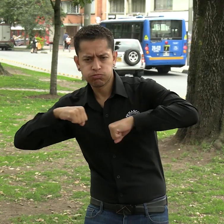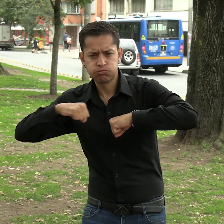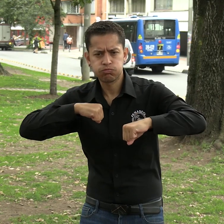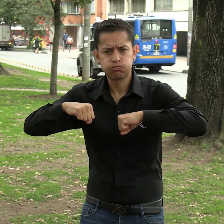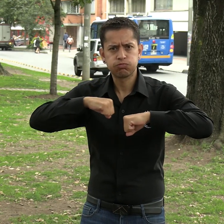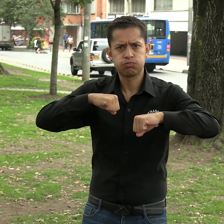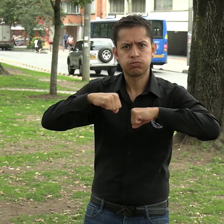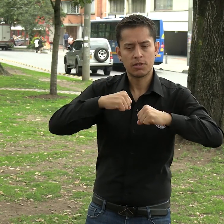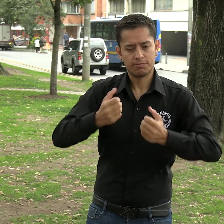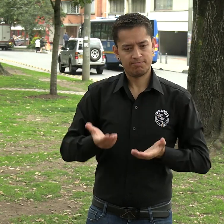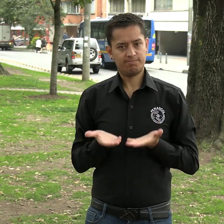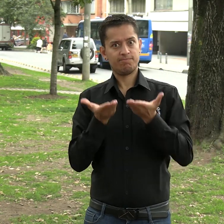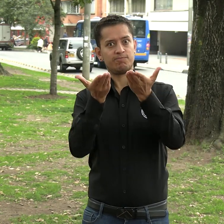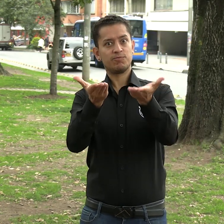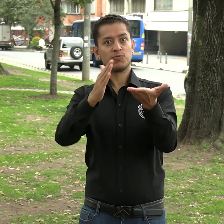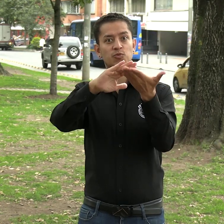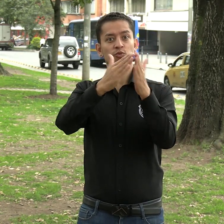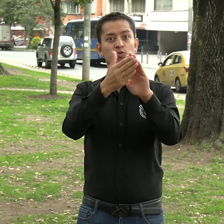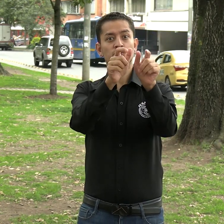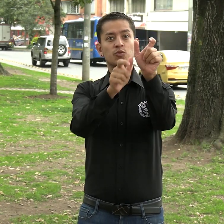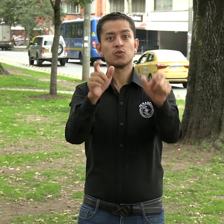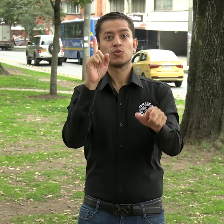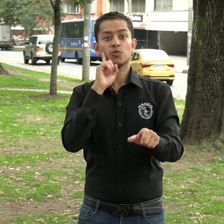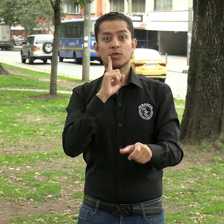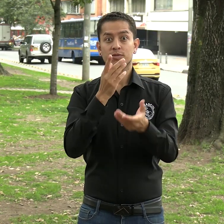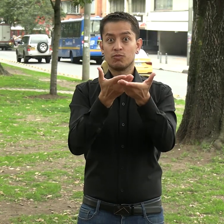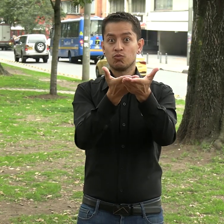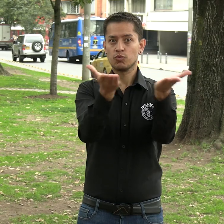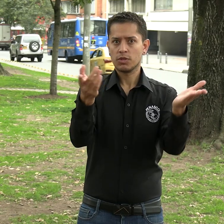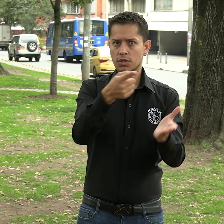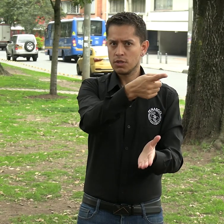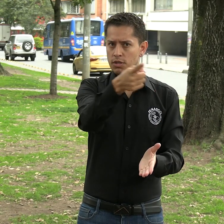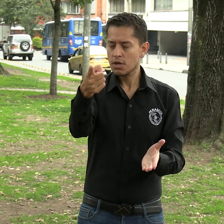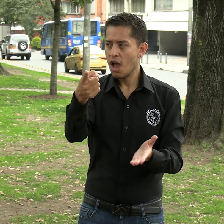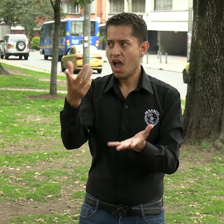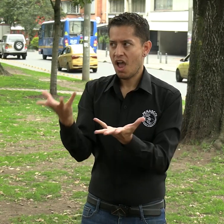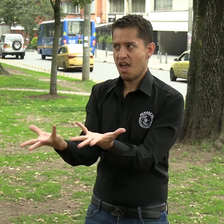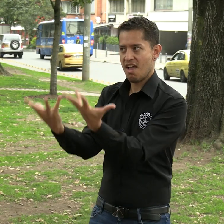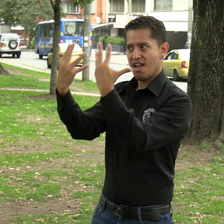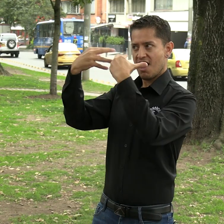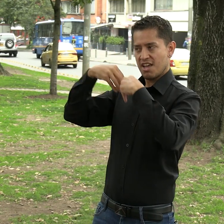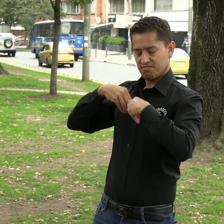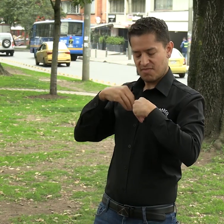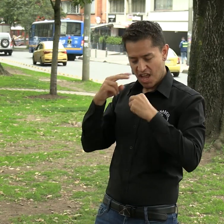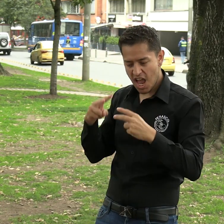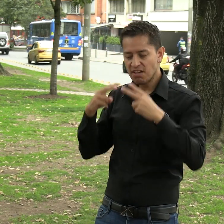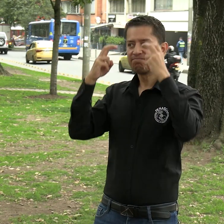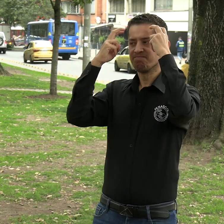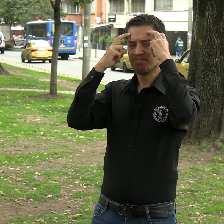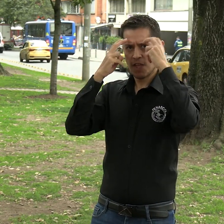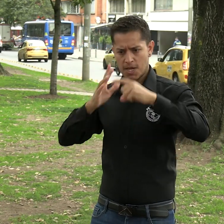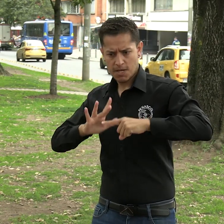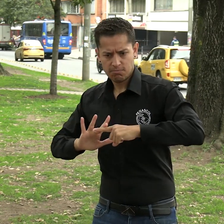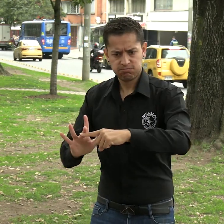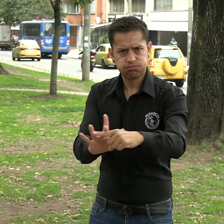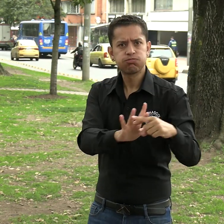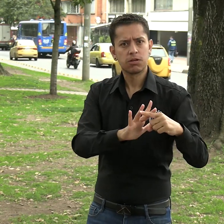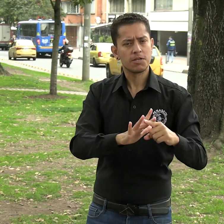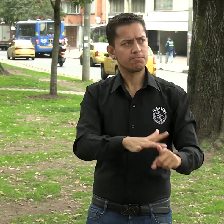Mundial de Sordos, que tiene como propósito dirigirse a la comunidad sorda para la apropiación de conocimiento y así la